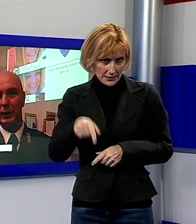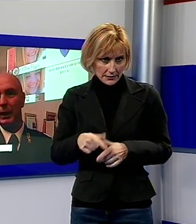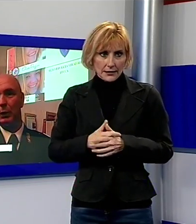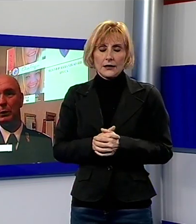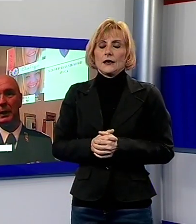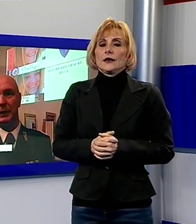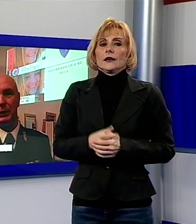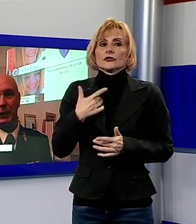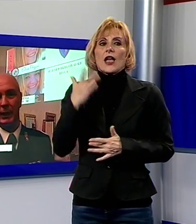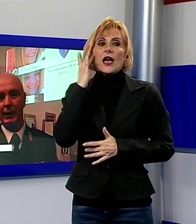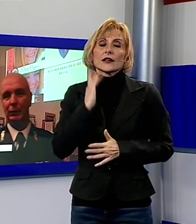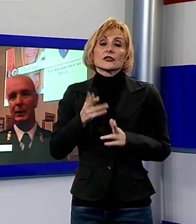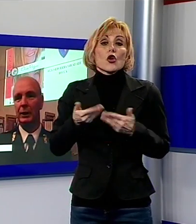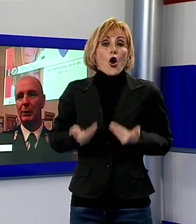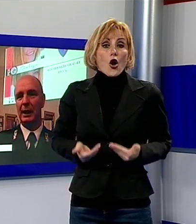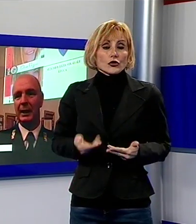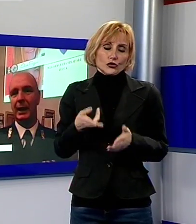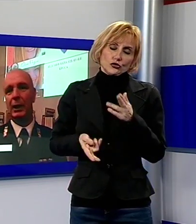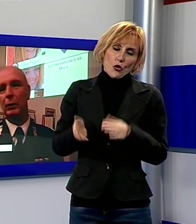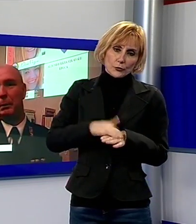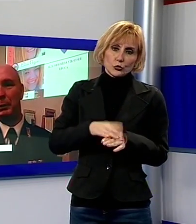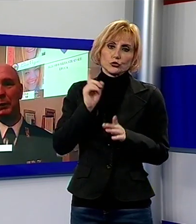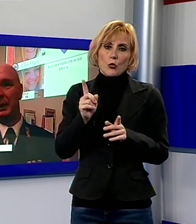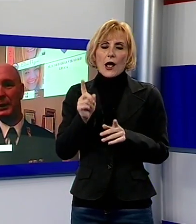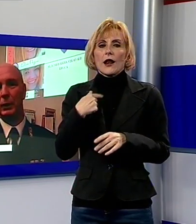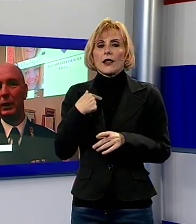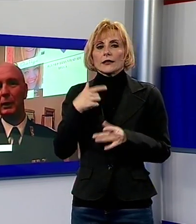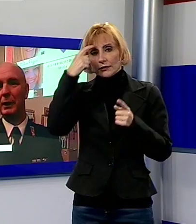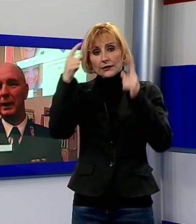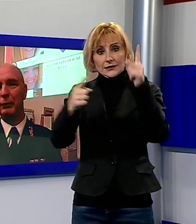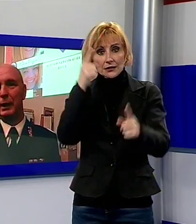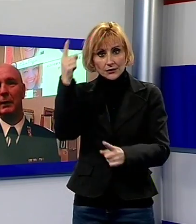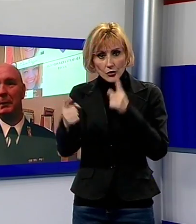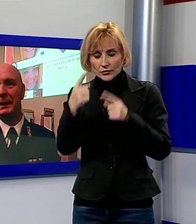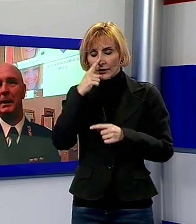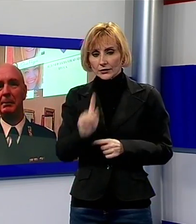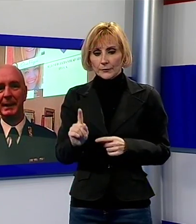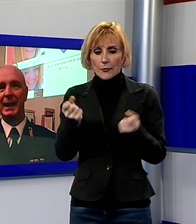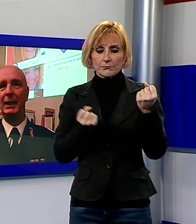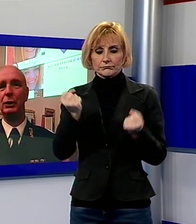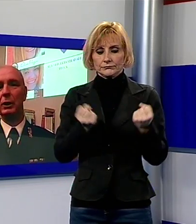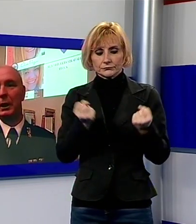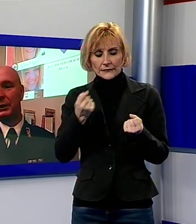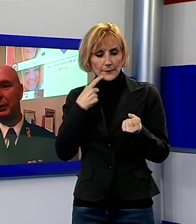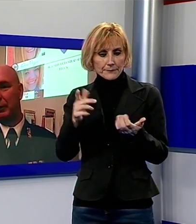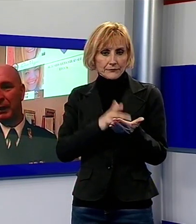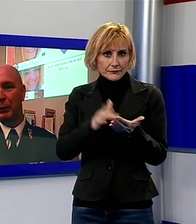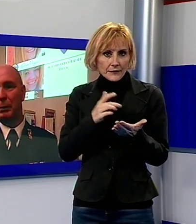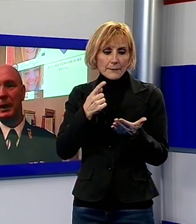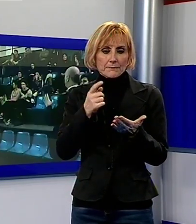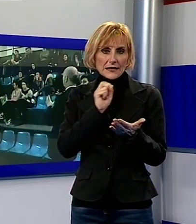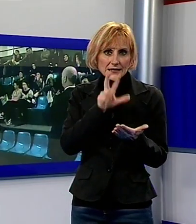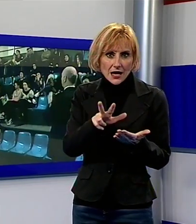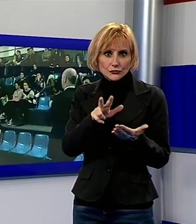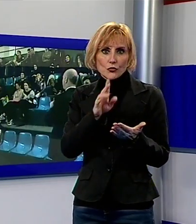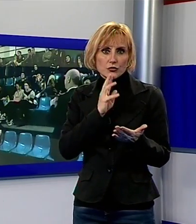distrazione, l'utilizzo dei telefonini cellulari che non è più l'utilizzo di una telefonata, il messaggio. Ci sono varie